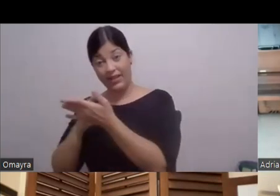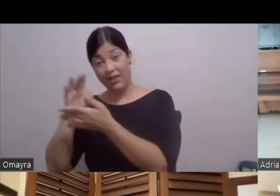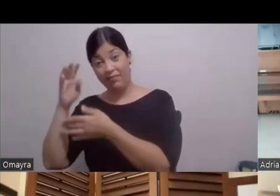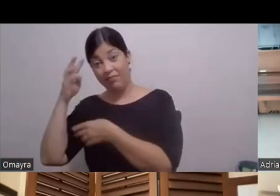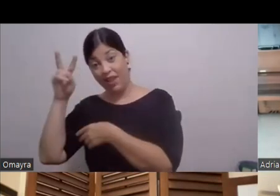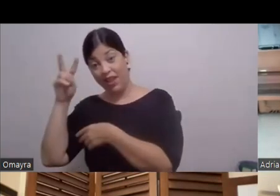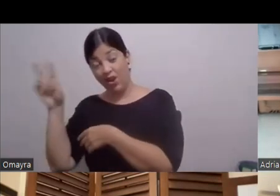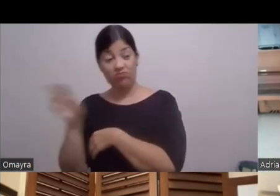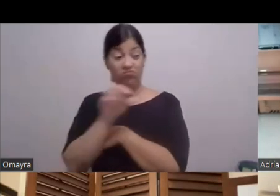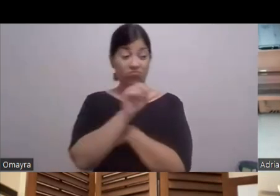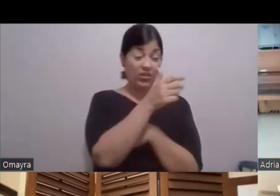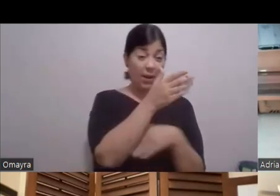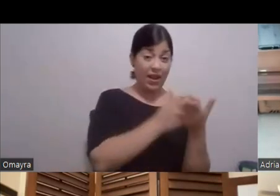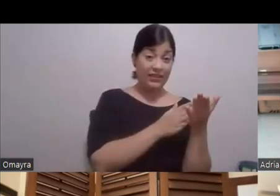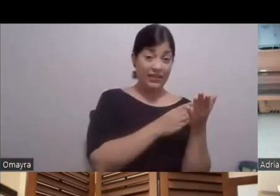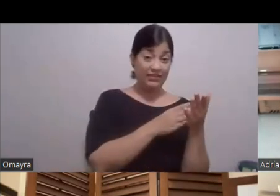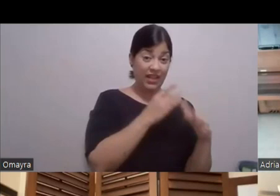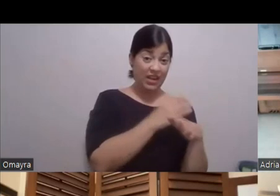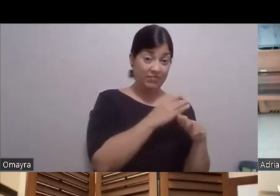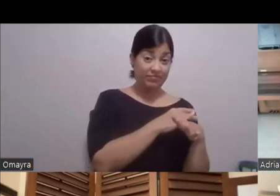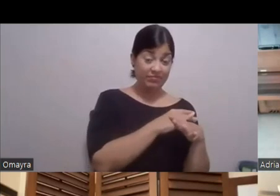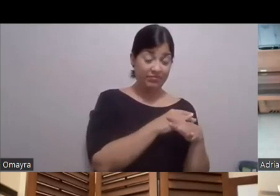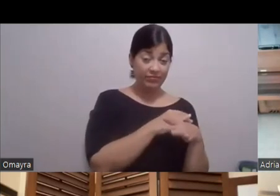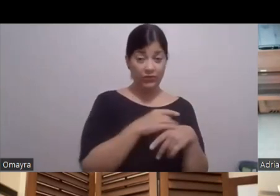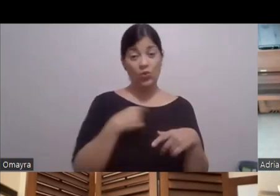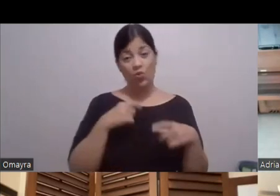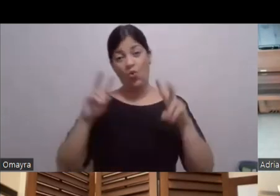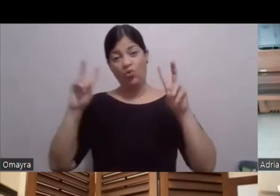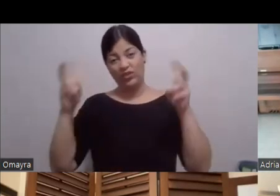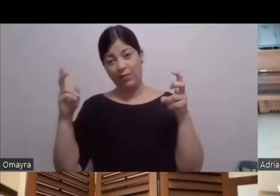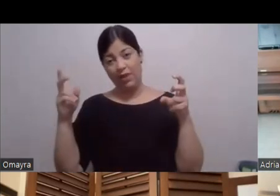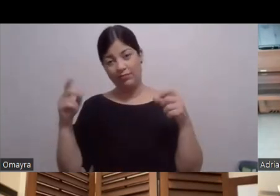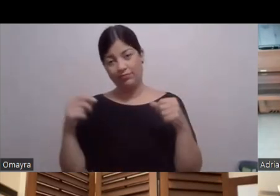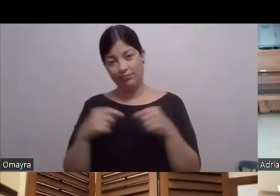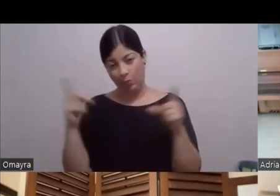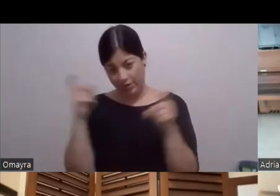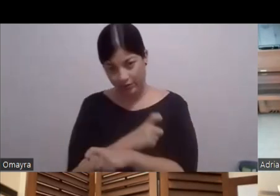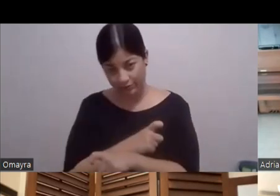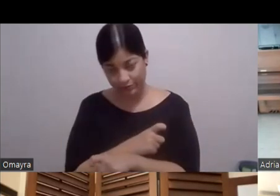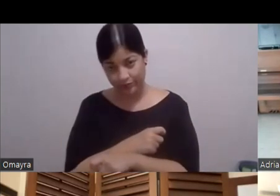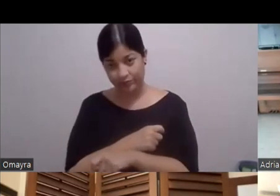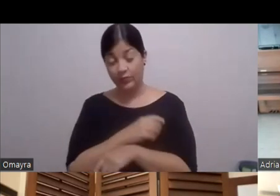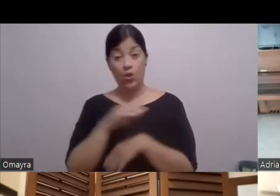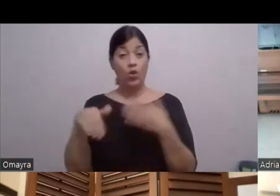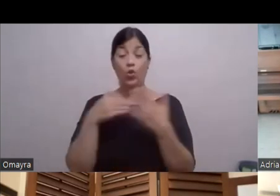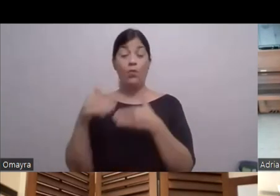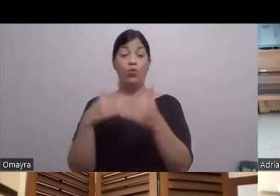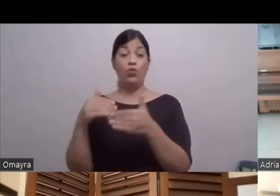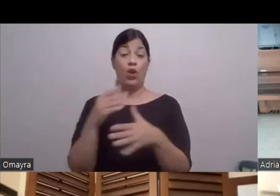ahí Controversial En México Con Alemania El director alemán Toda la producción Era alemana Usaron Claro Técnicos De